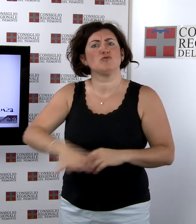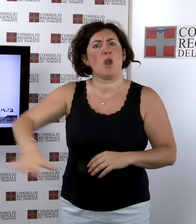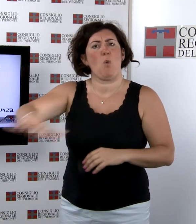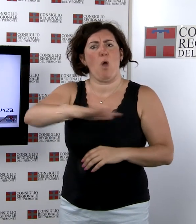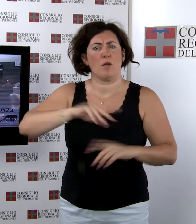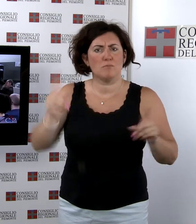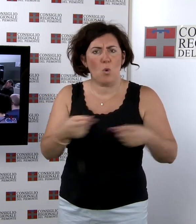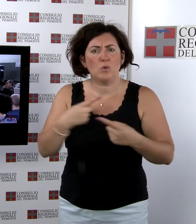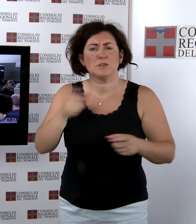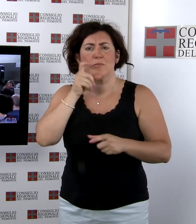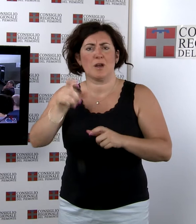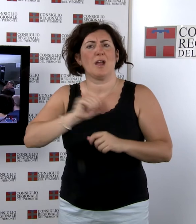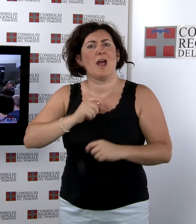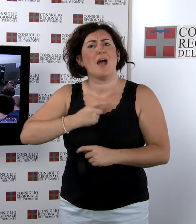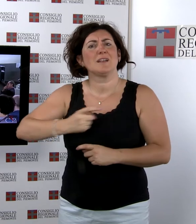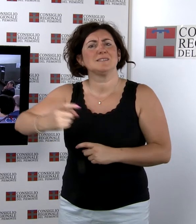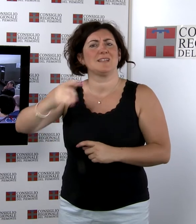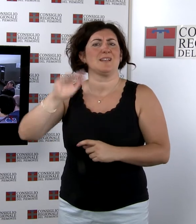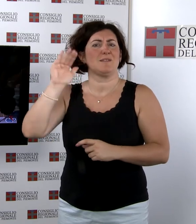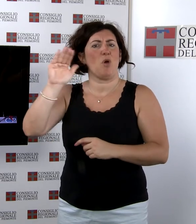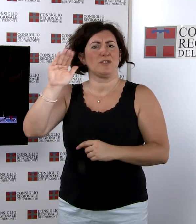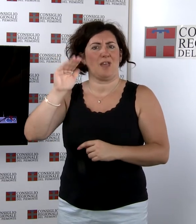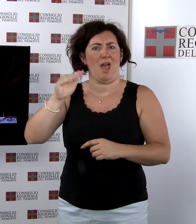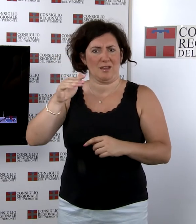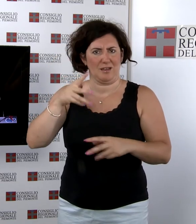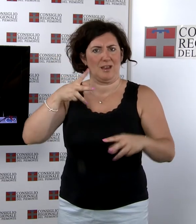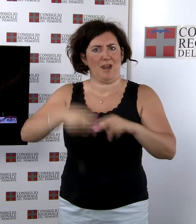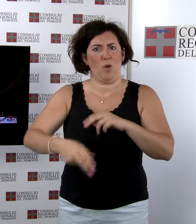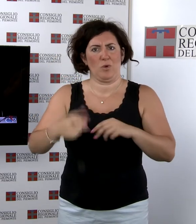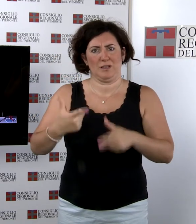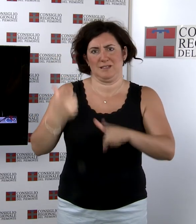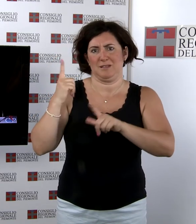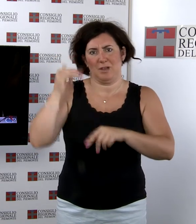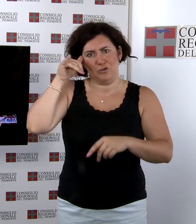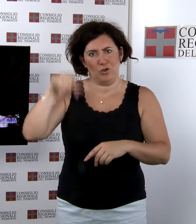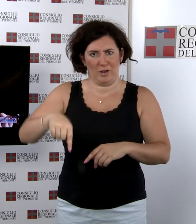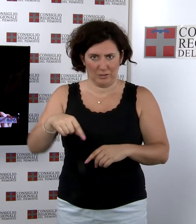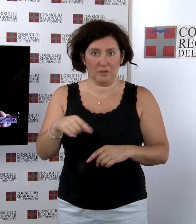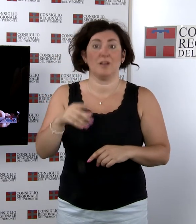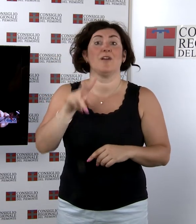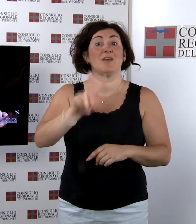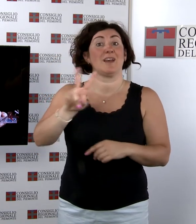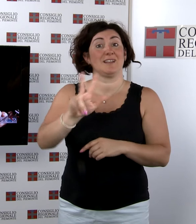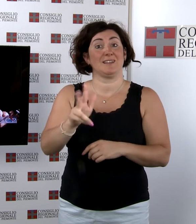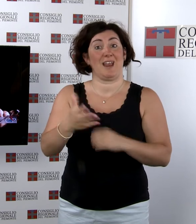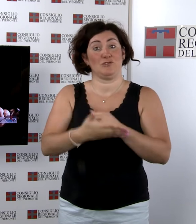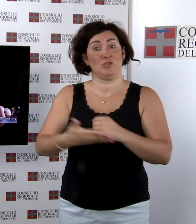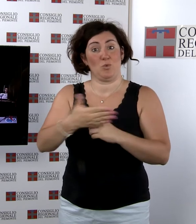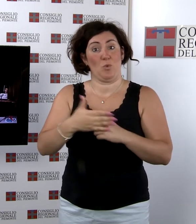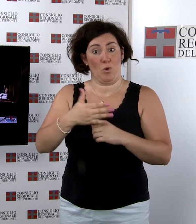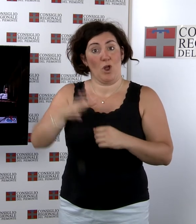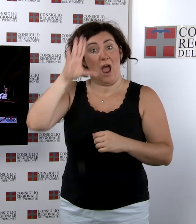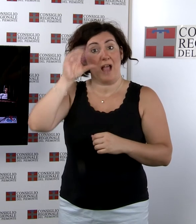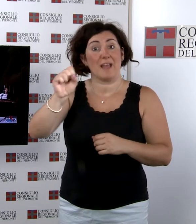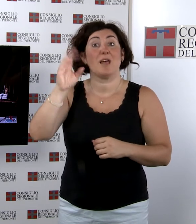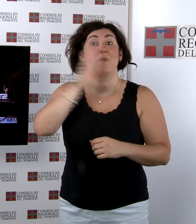Inaugurata la scorsa settimana a Torino Venerdì 13 luglio a Consigliole Saluzzo, provincia di Cuneo Con l'Accademia dei Folli e